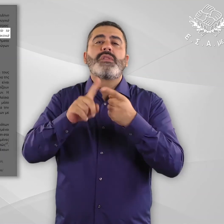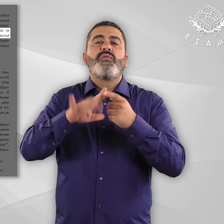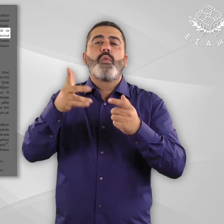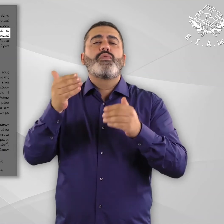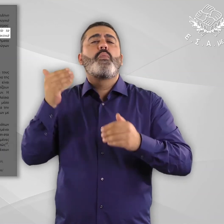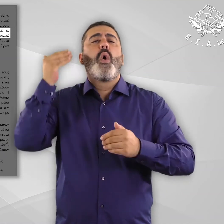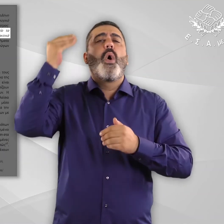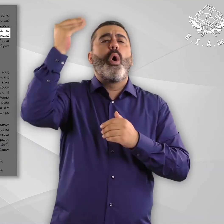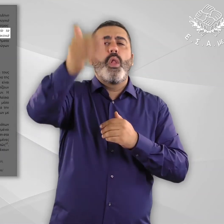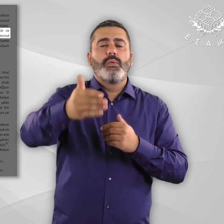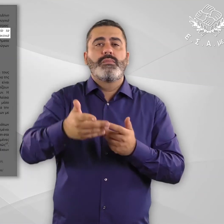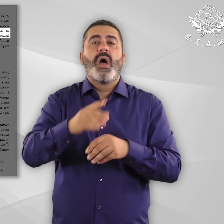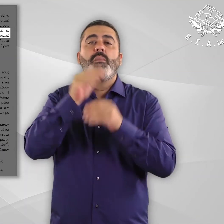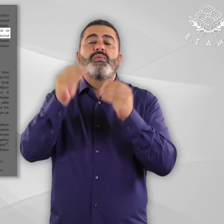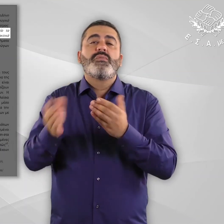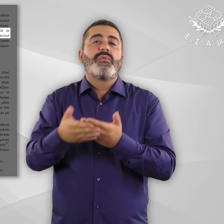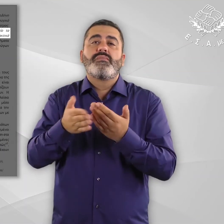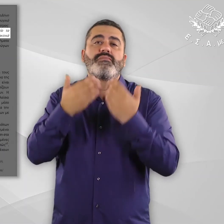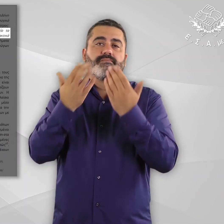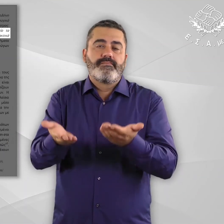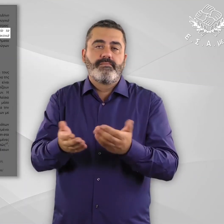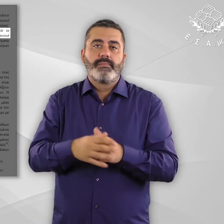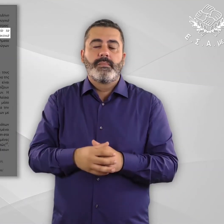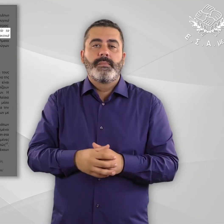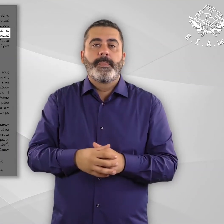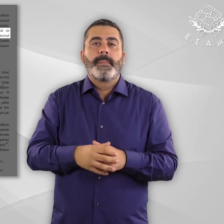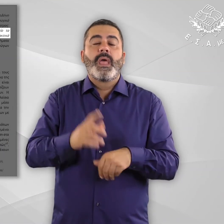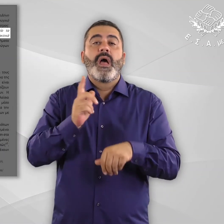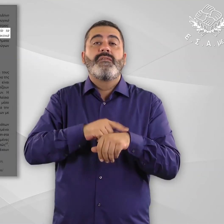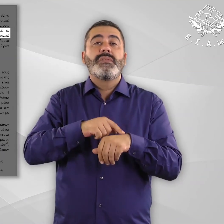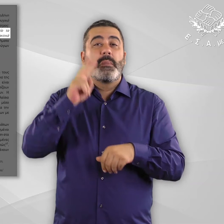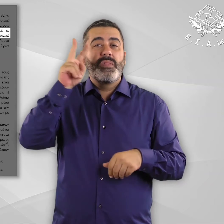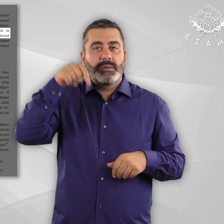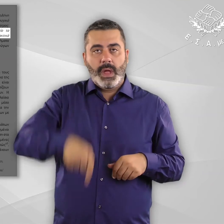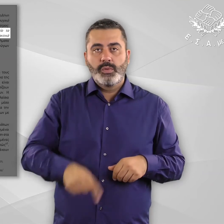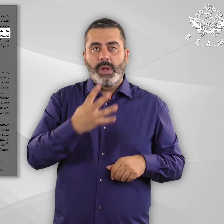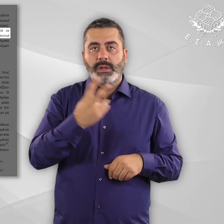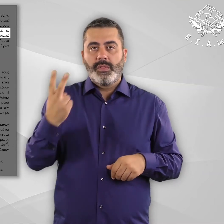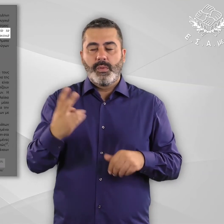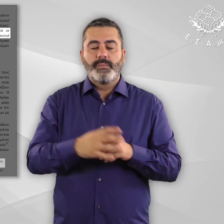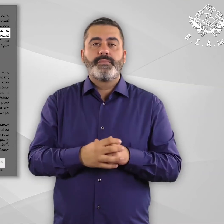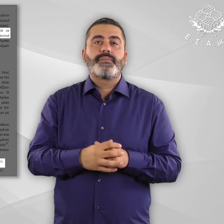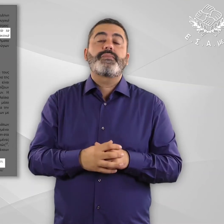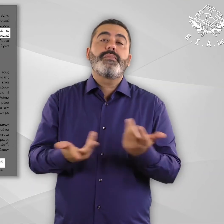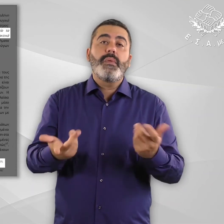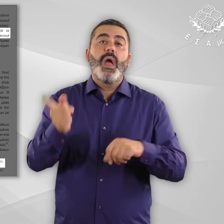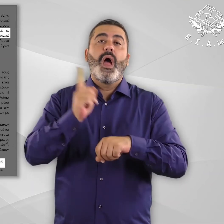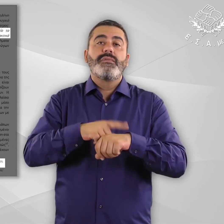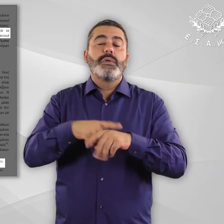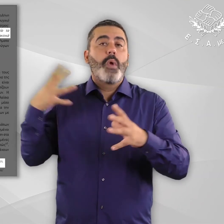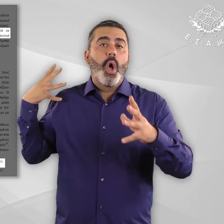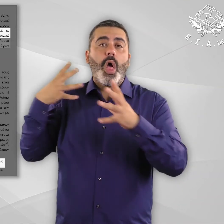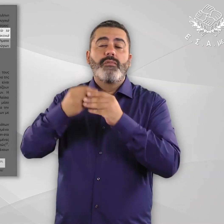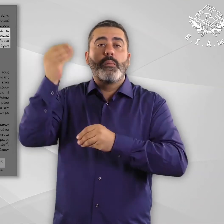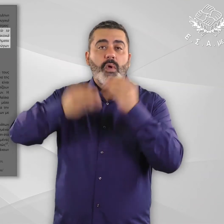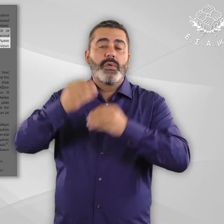στο Δημόσιο Νοσοκομείο τα ραντεβού είναι πολύ μακρινά και ενωσήλεια, πρακτικά αδύνατοι κλείνουν τα εισαγωγικά βλέπε υποσημείωση